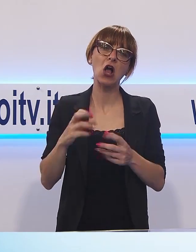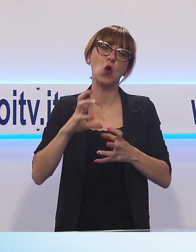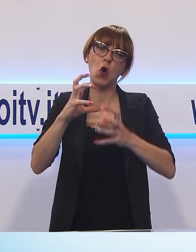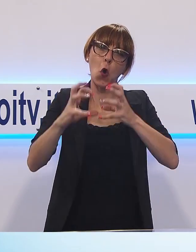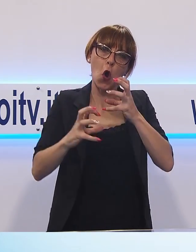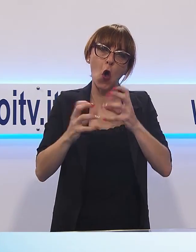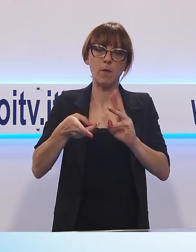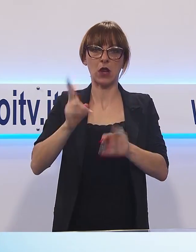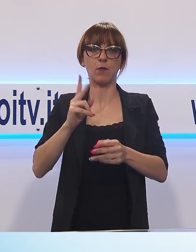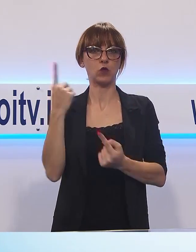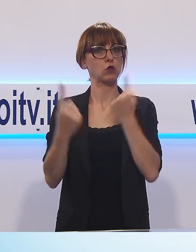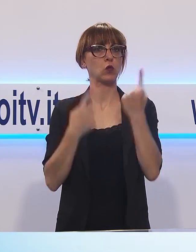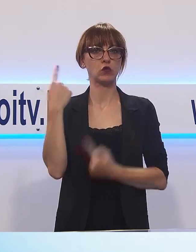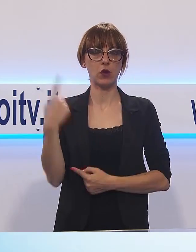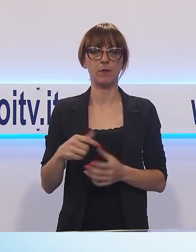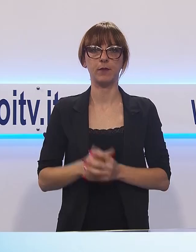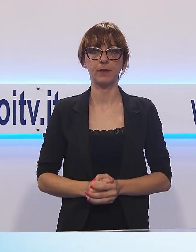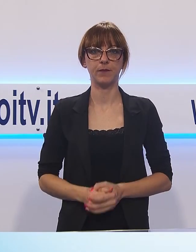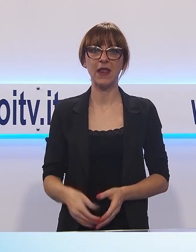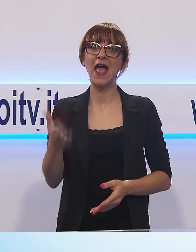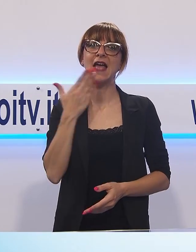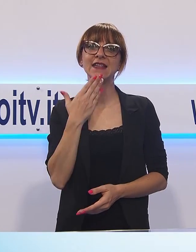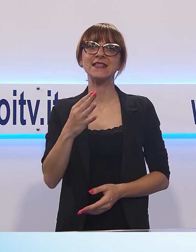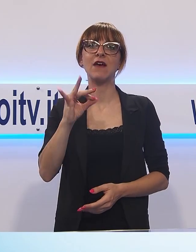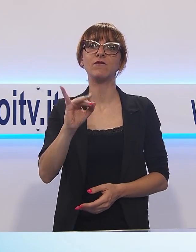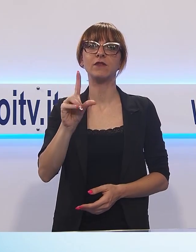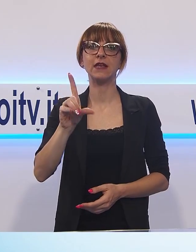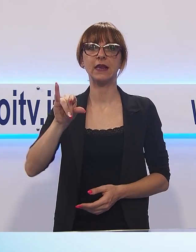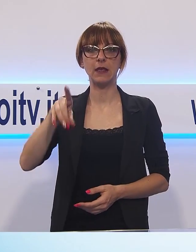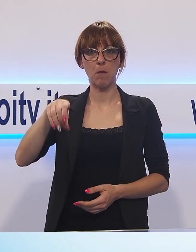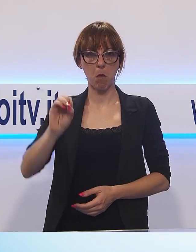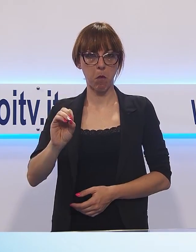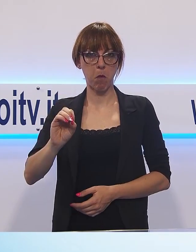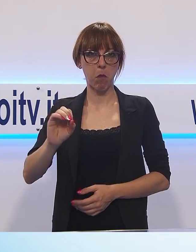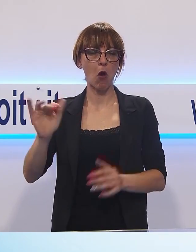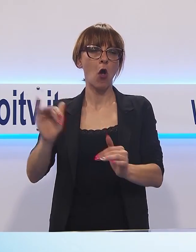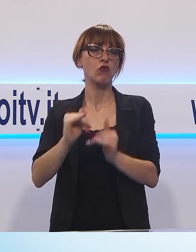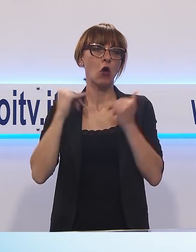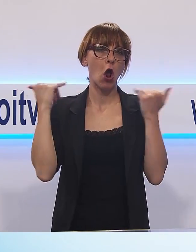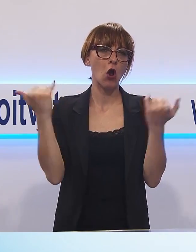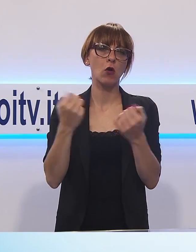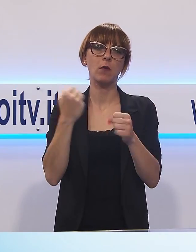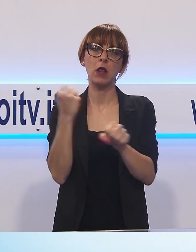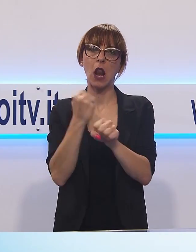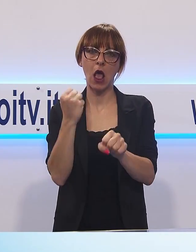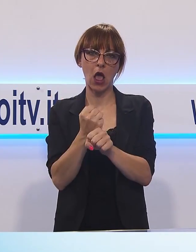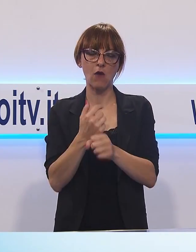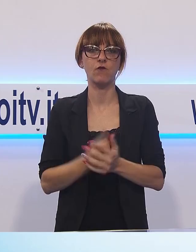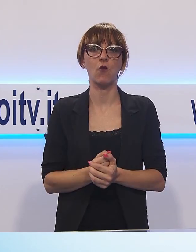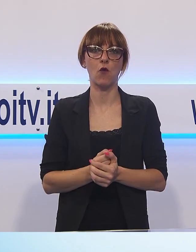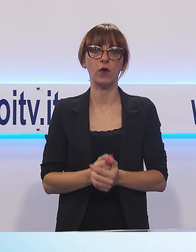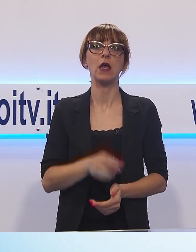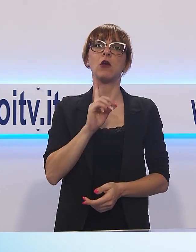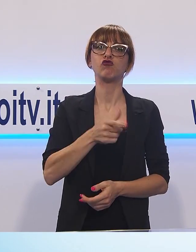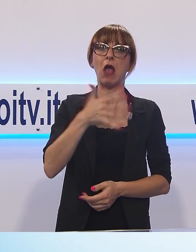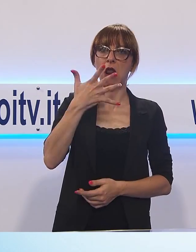Tutto ora e tutto qui, a San Filippo. Sembra uno scherzo, ma dopo i lavori Geal e l'introduzione del senso unico in Via di Tiglio,